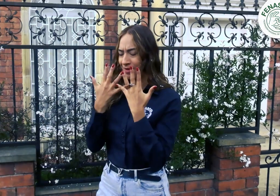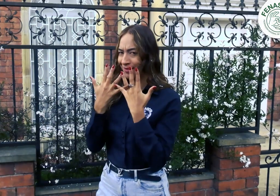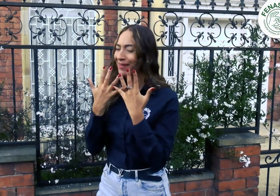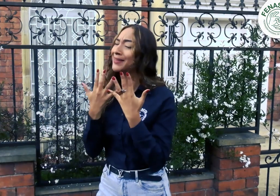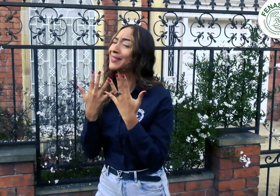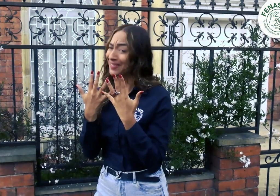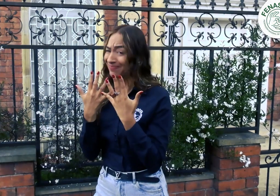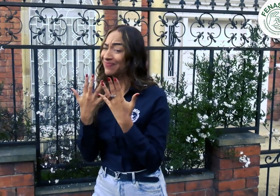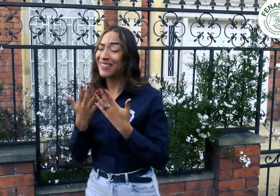alguien.